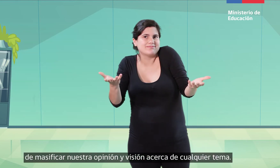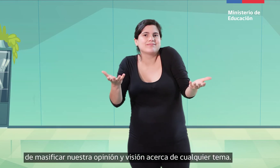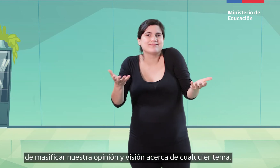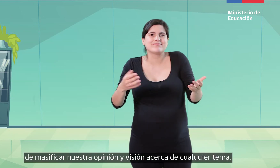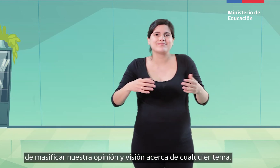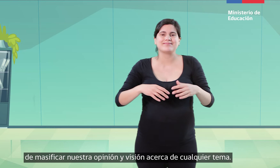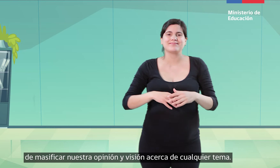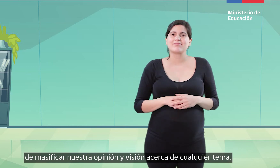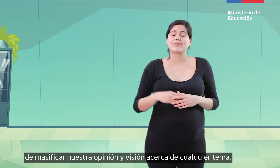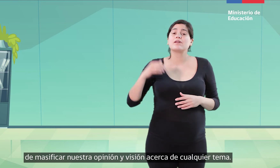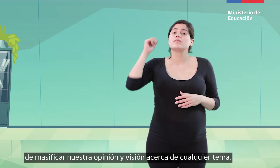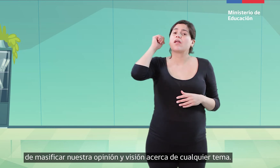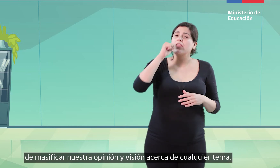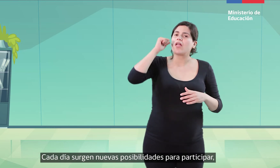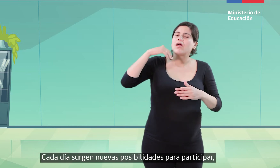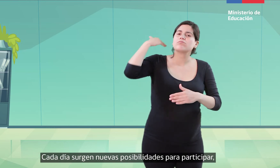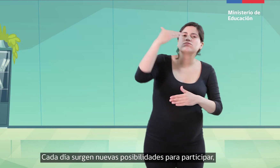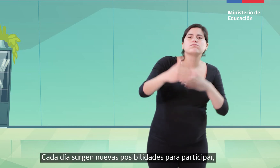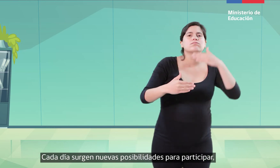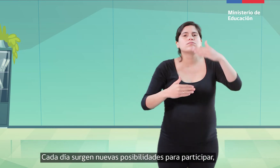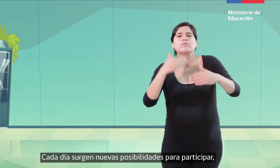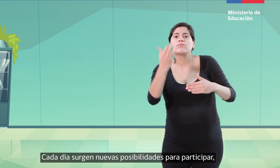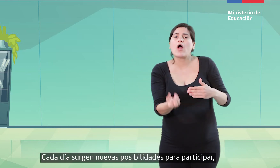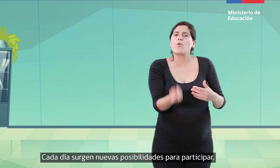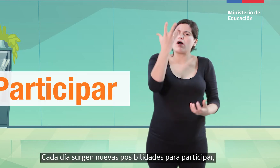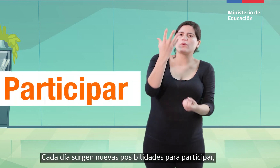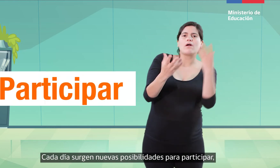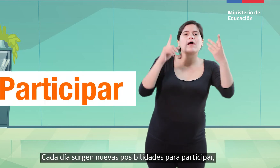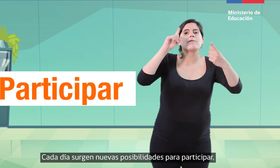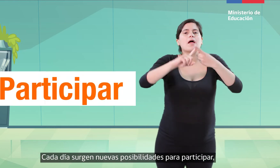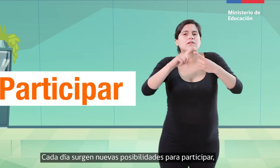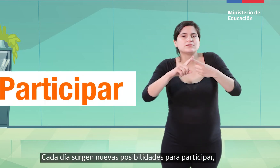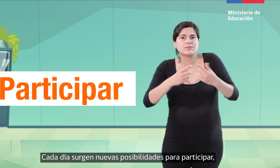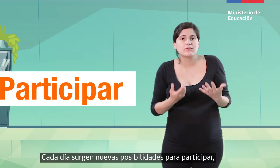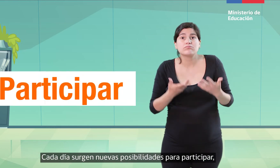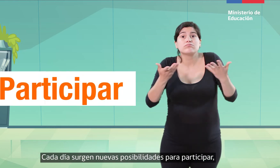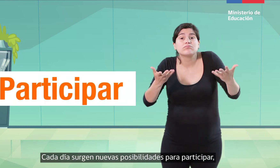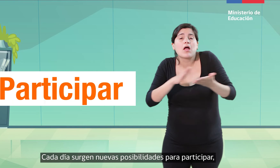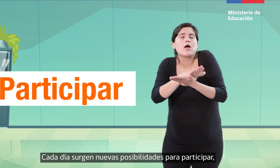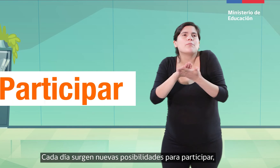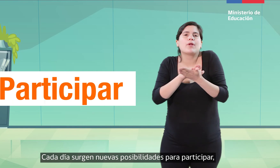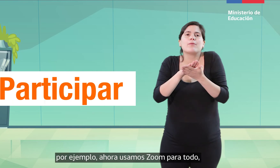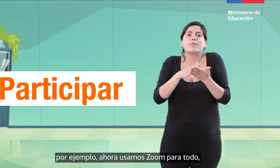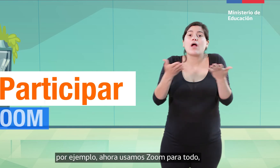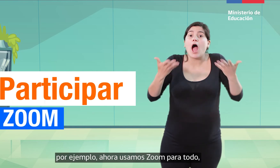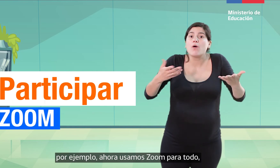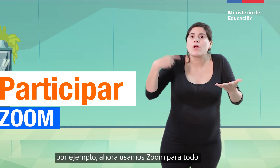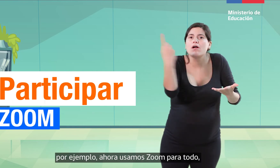cualquier tema. Cada día surgen nuevas posibilidades para participar. Por ejemplo, ahora